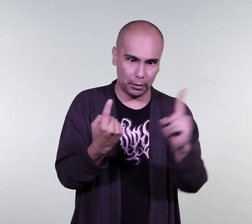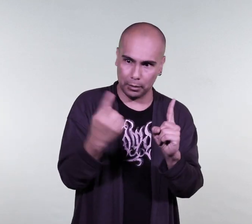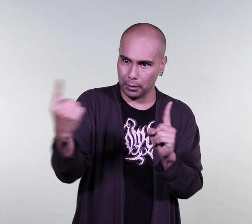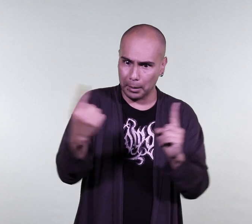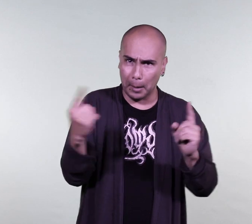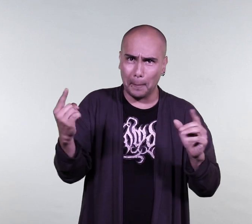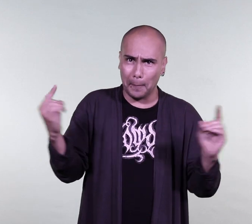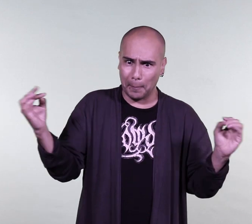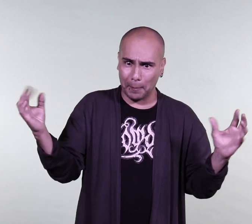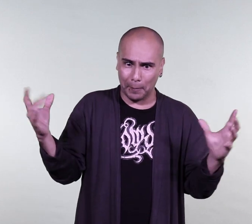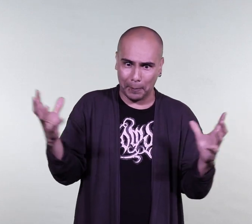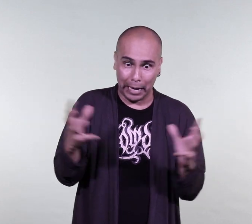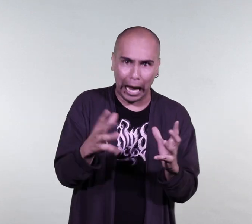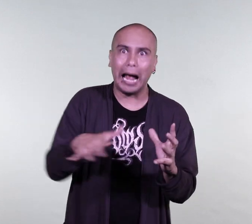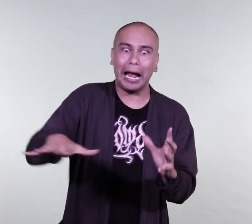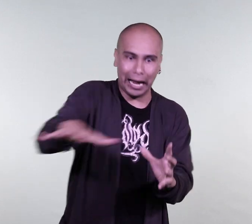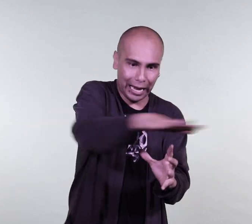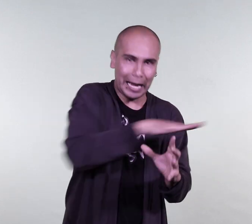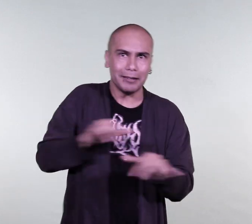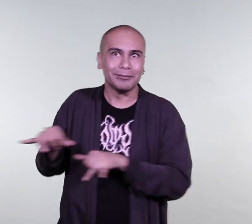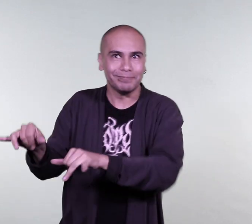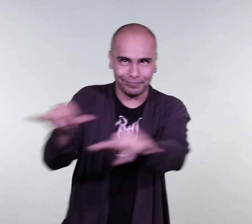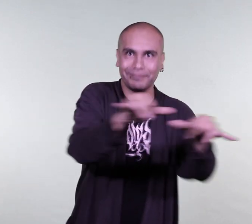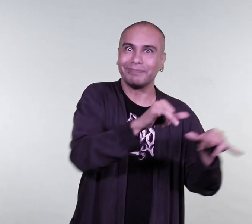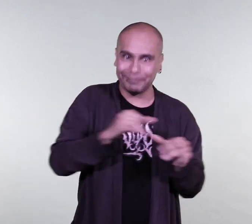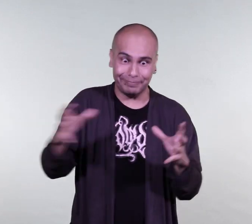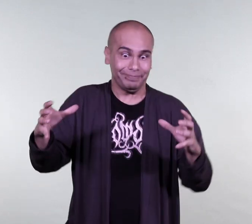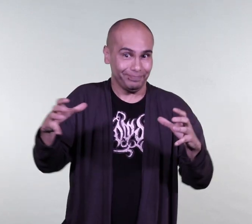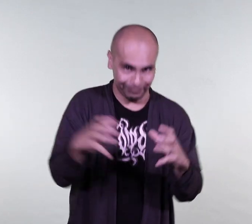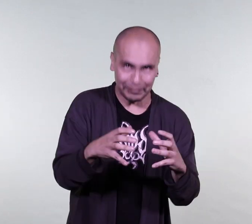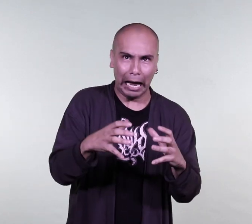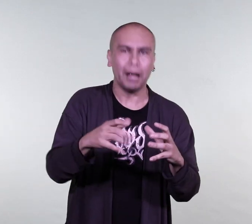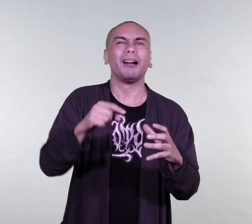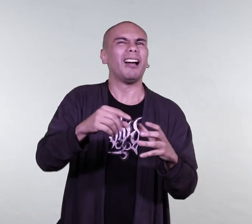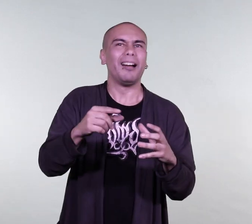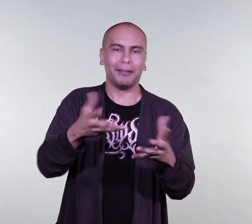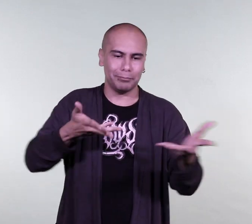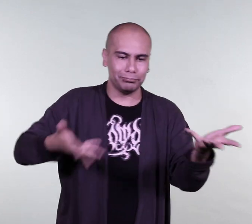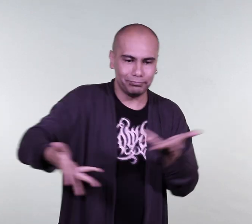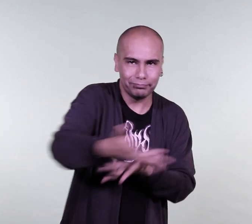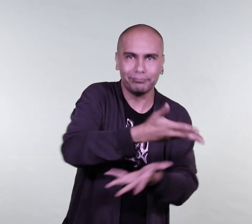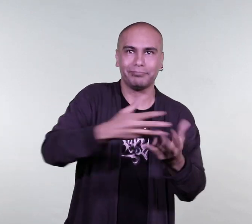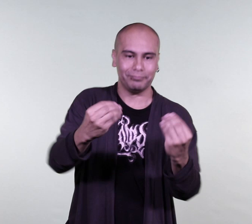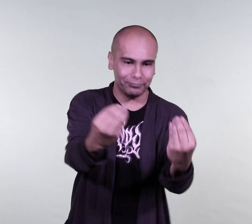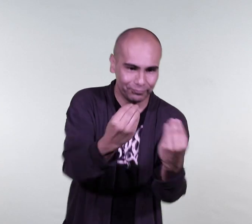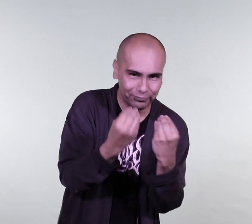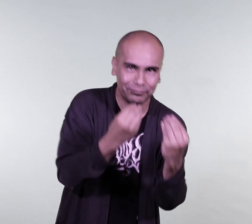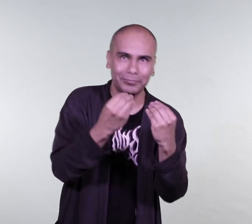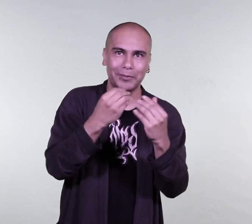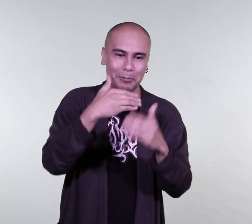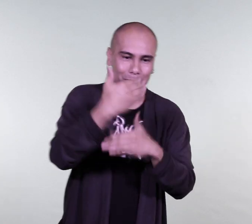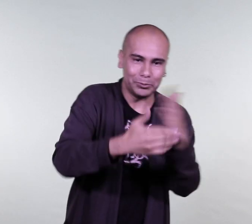si se encuentra con un par, con otra persona sorda, pues el desarrollo de la lengua y el desarrollo de todas